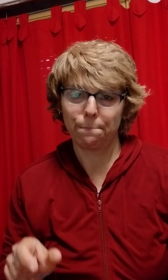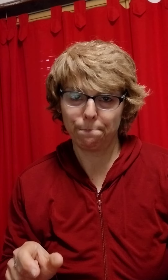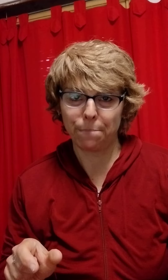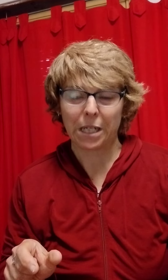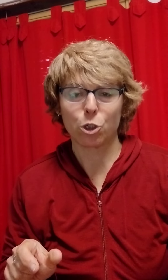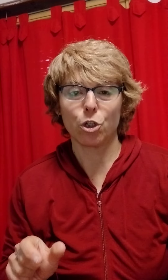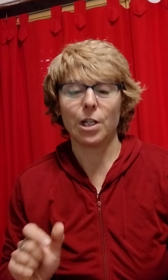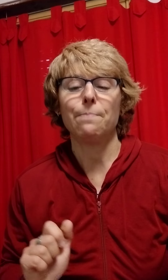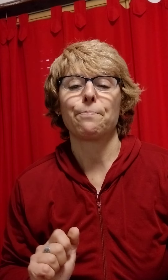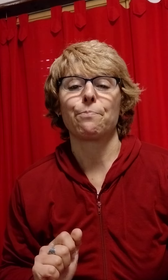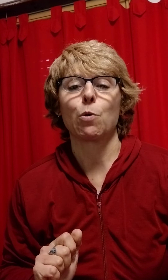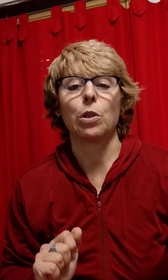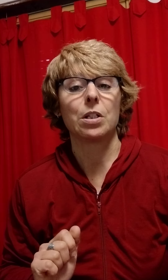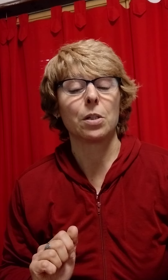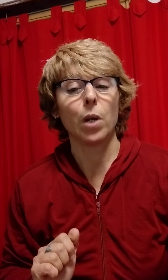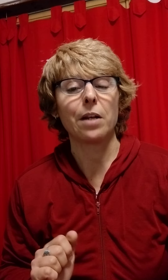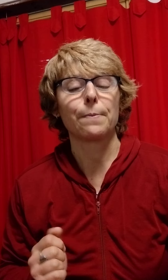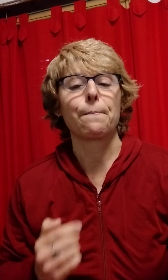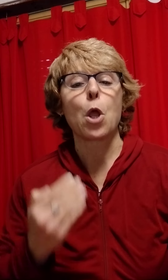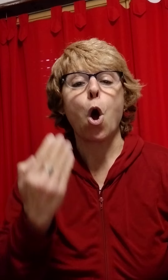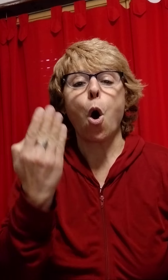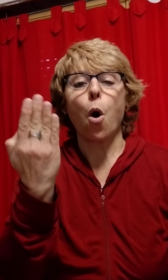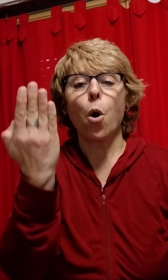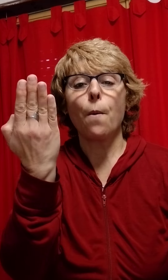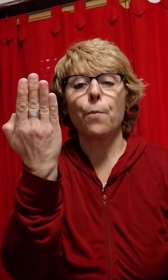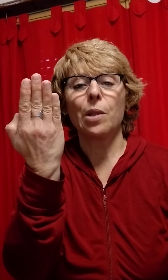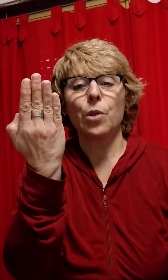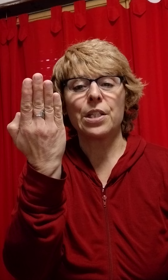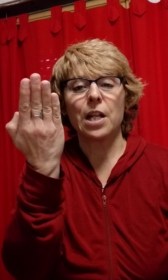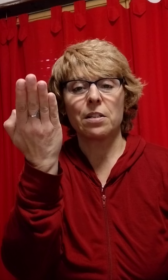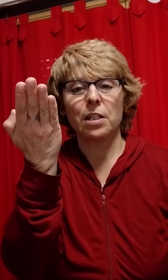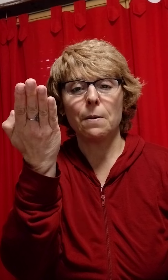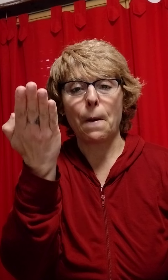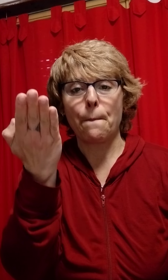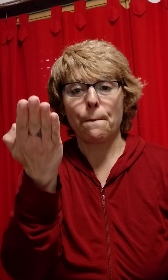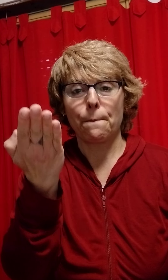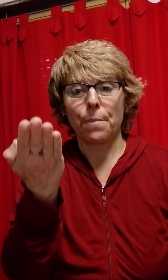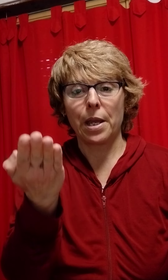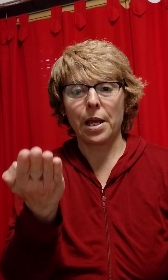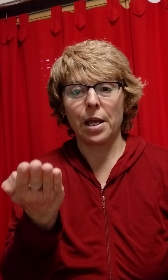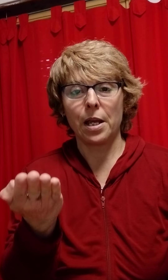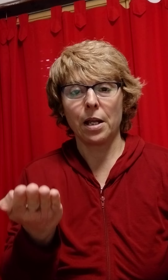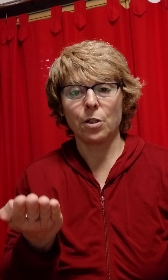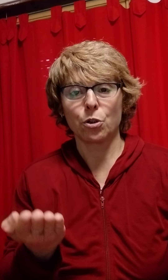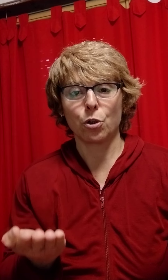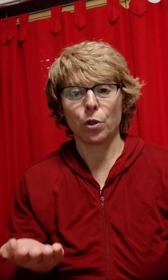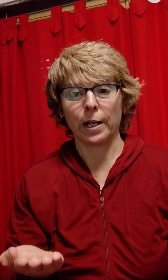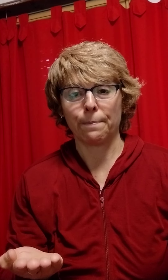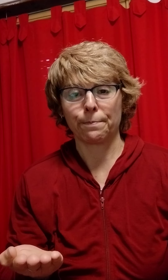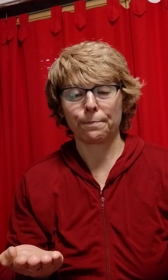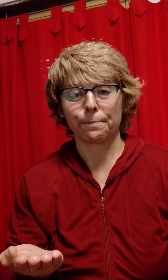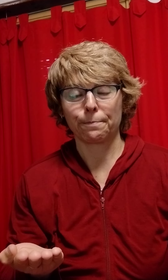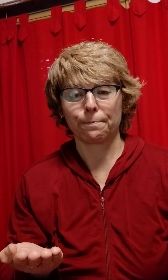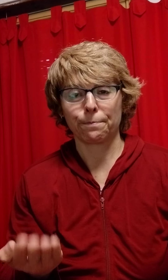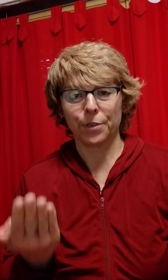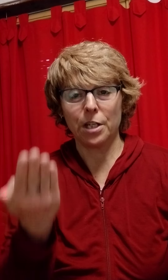Persona, cuando es singular. O podemos decir así persona. ¿Sí?